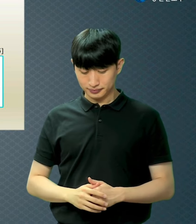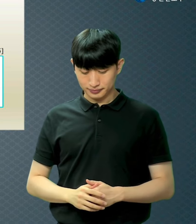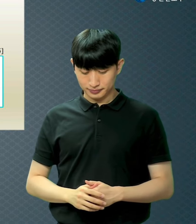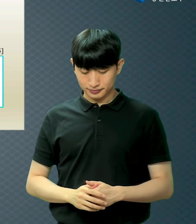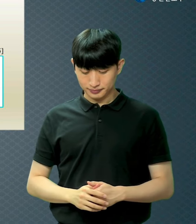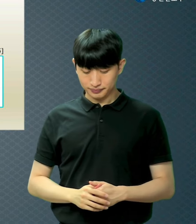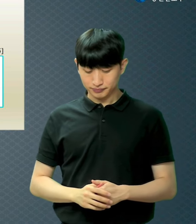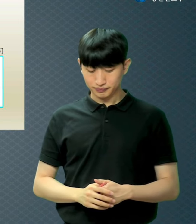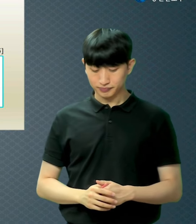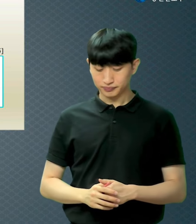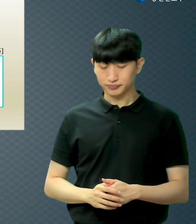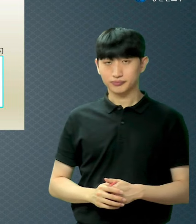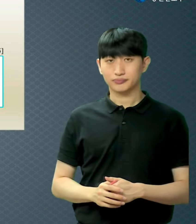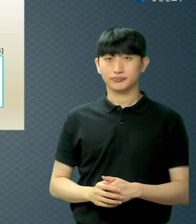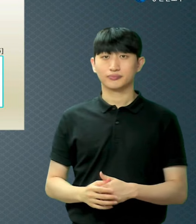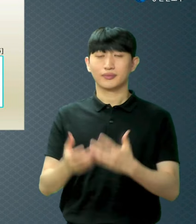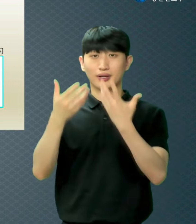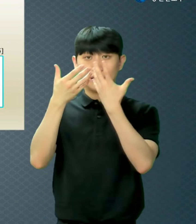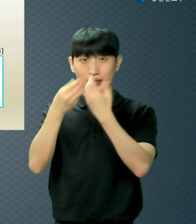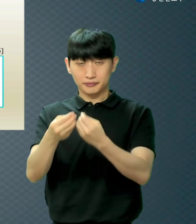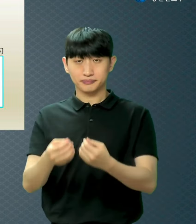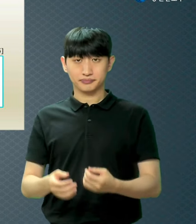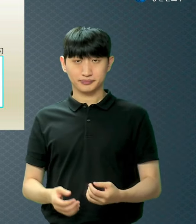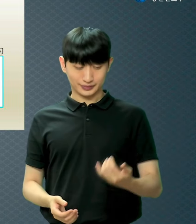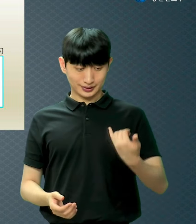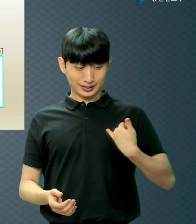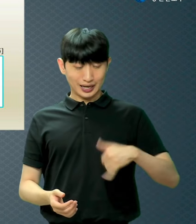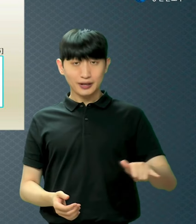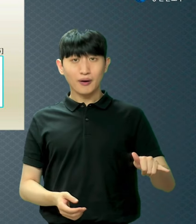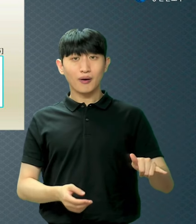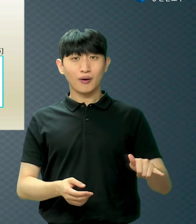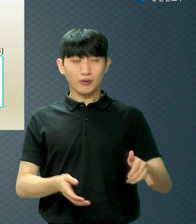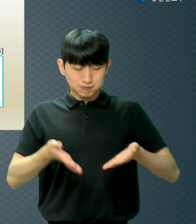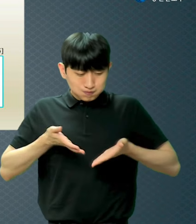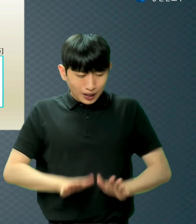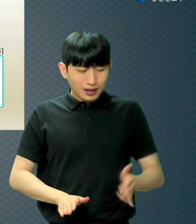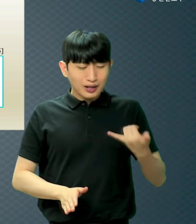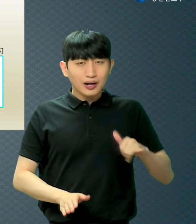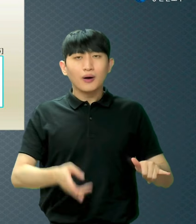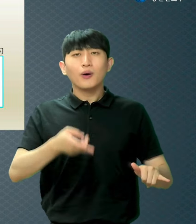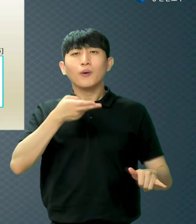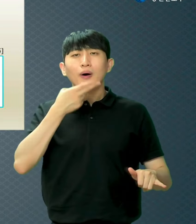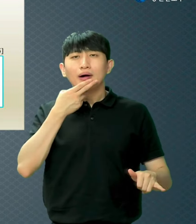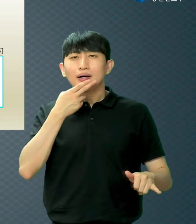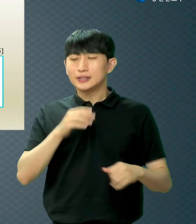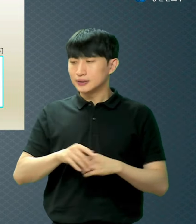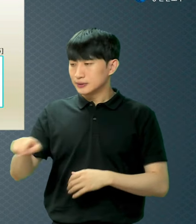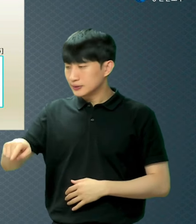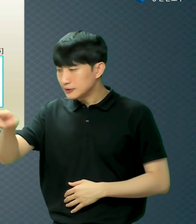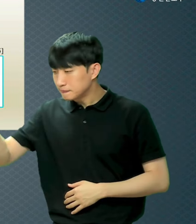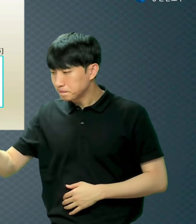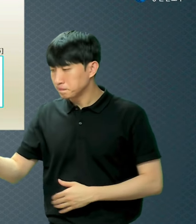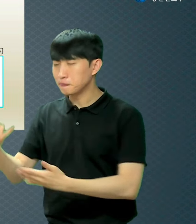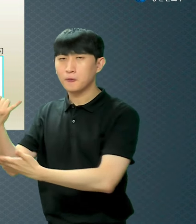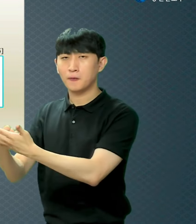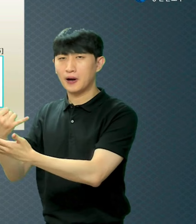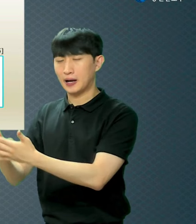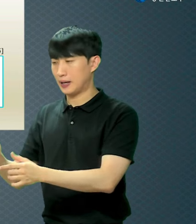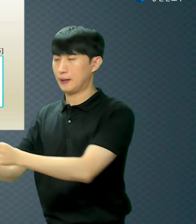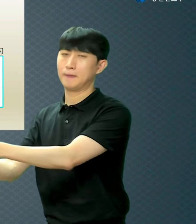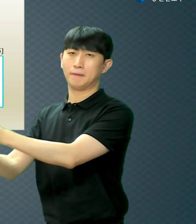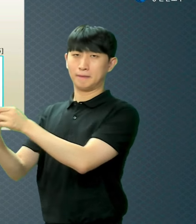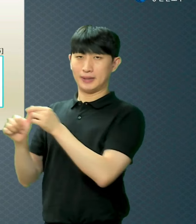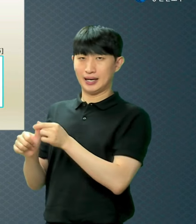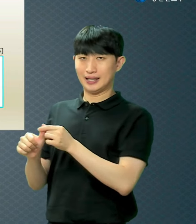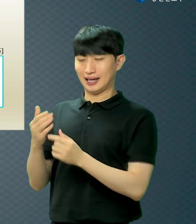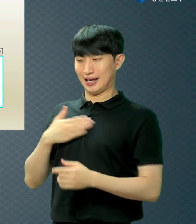자식이 없어요 그래서 마음에 드는 아이 내 아들로 데리고 왔어요 그러면